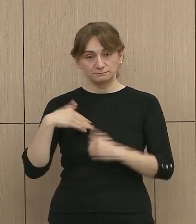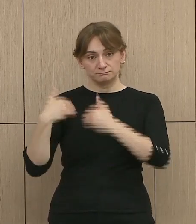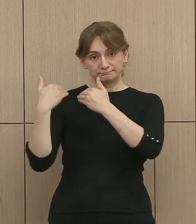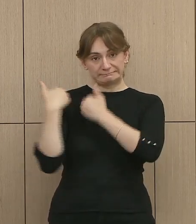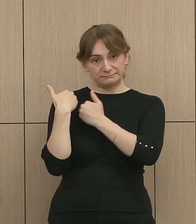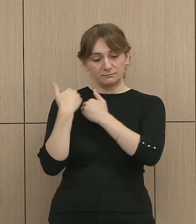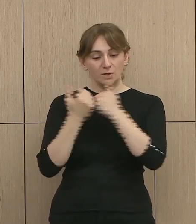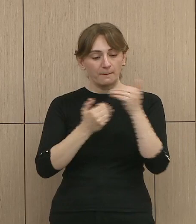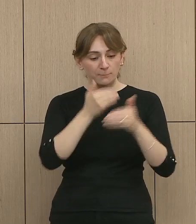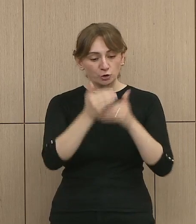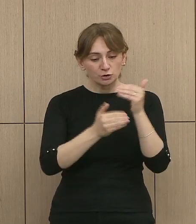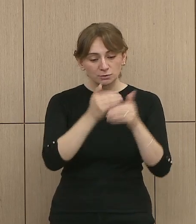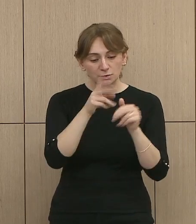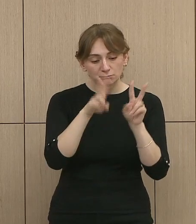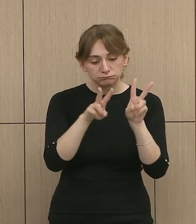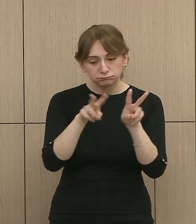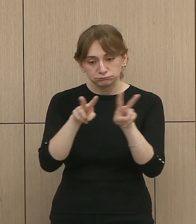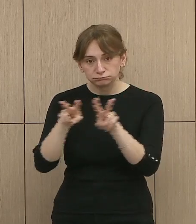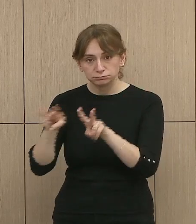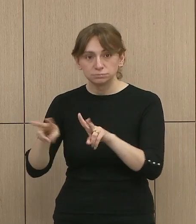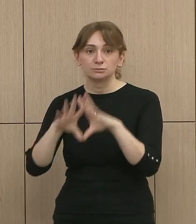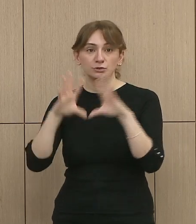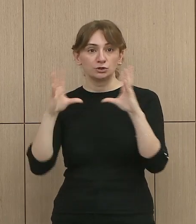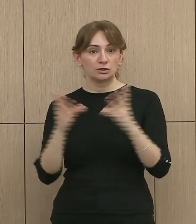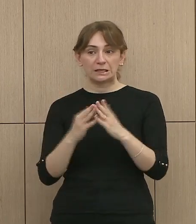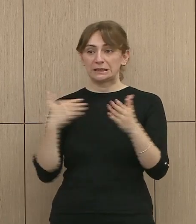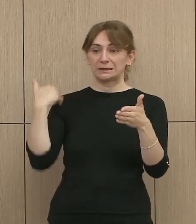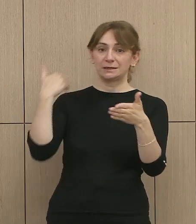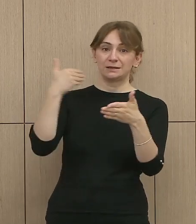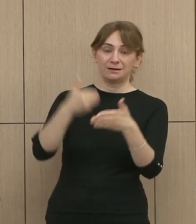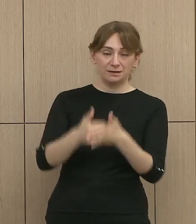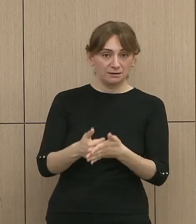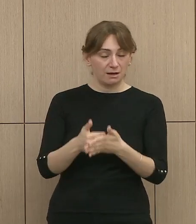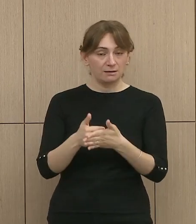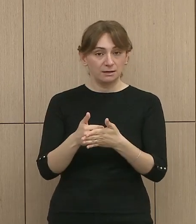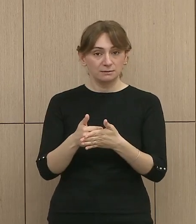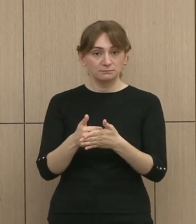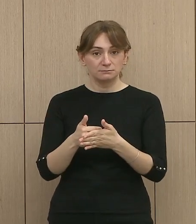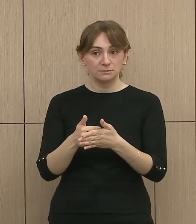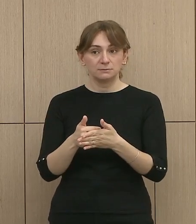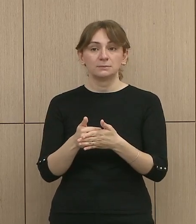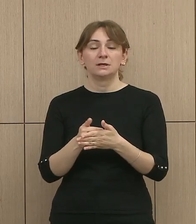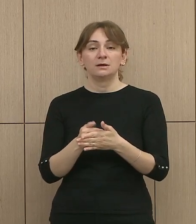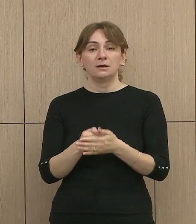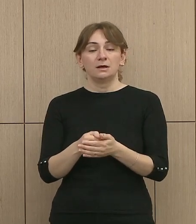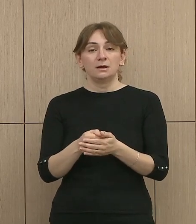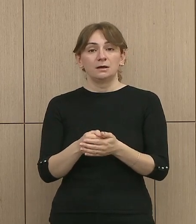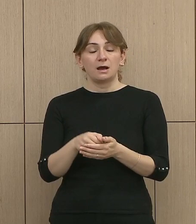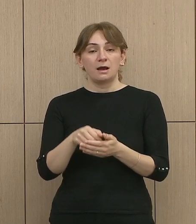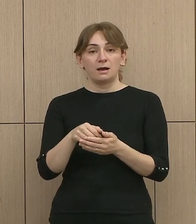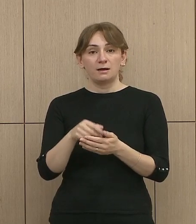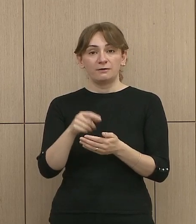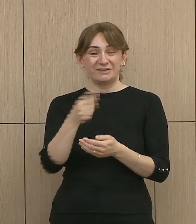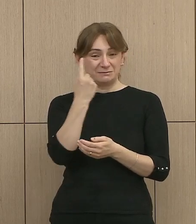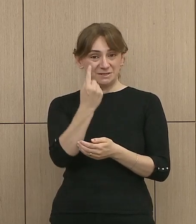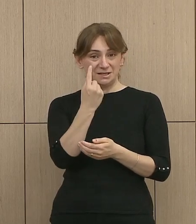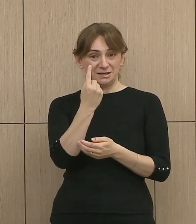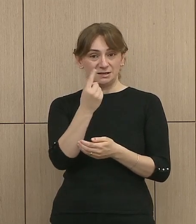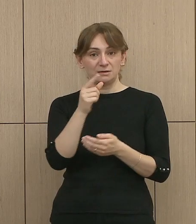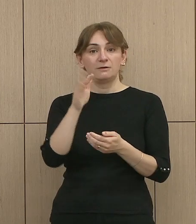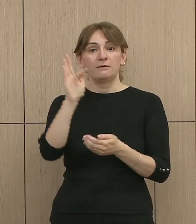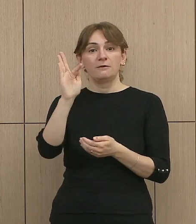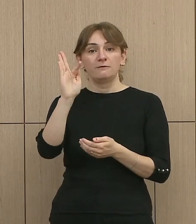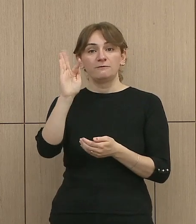procesi i nëmërimit është i blokuar për momentin në